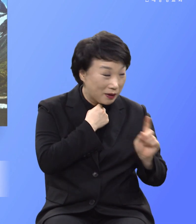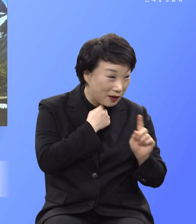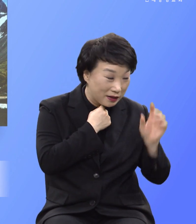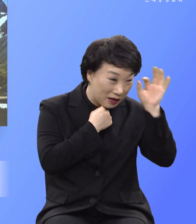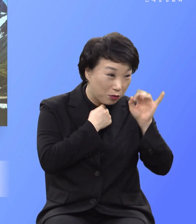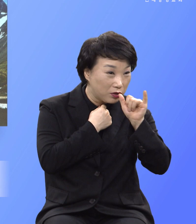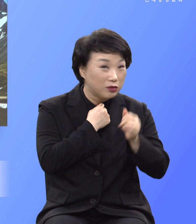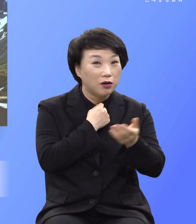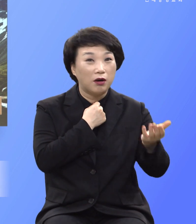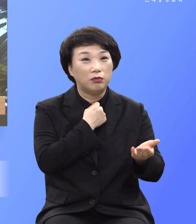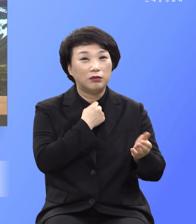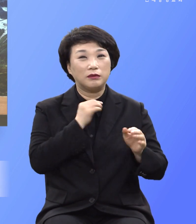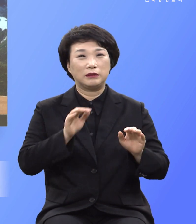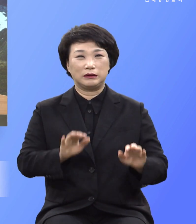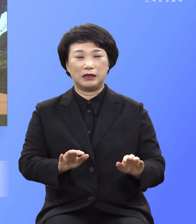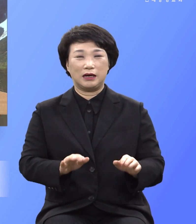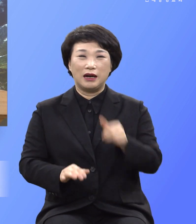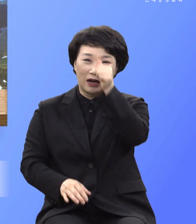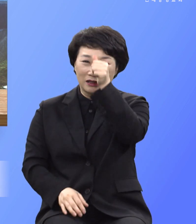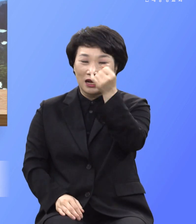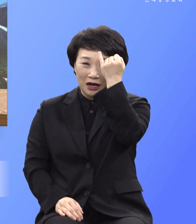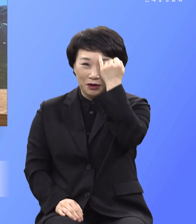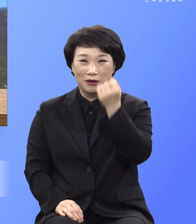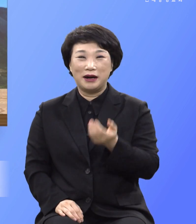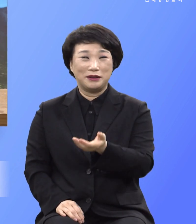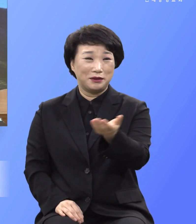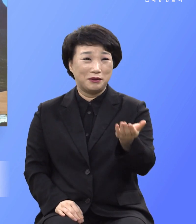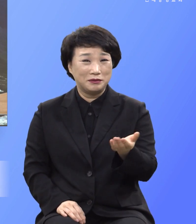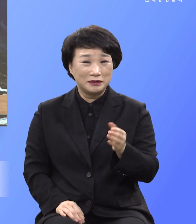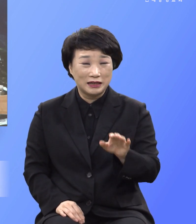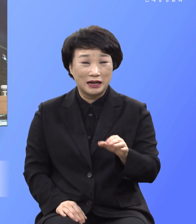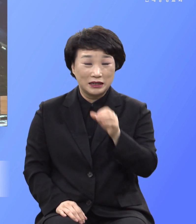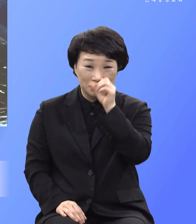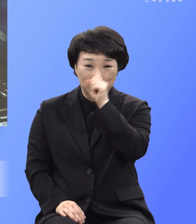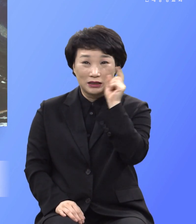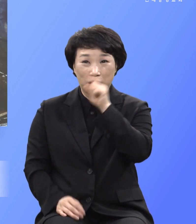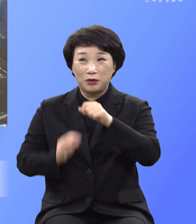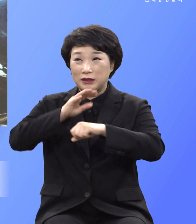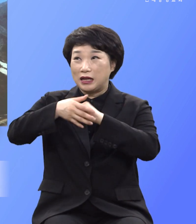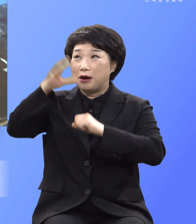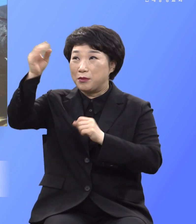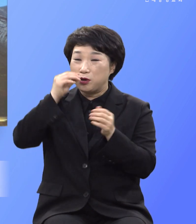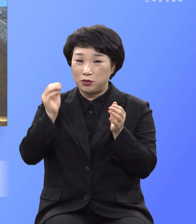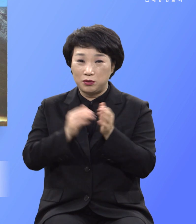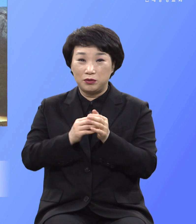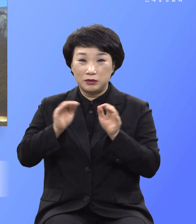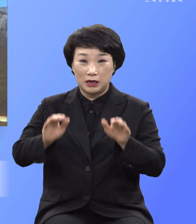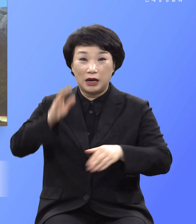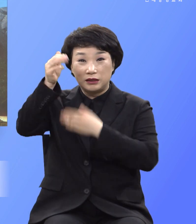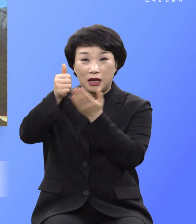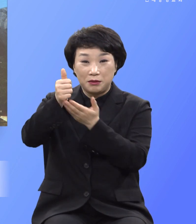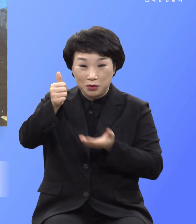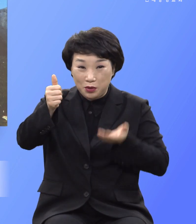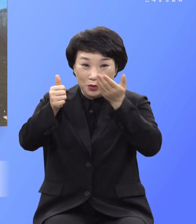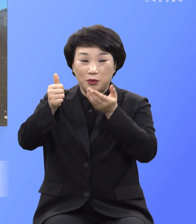그래서 아담과 하와도 선악과를 먹고 하나님처럼 출세하려다가